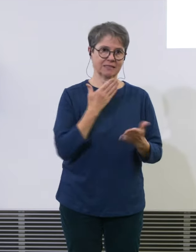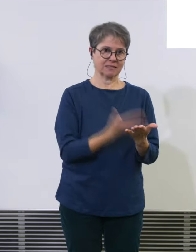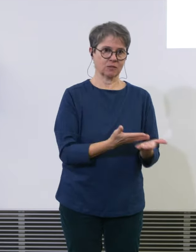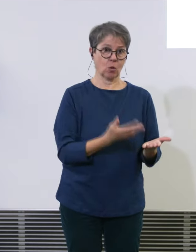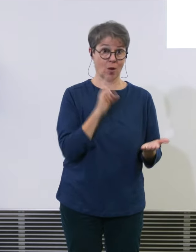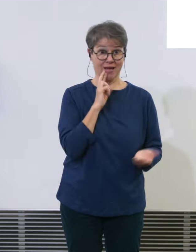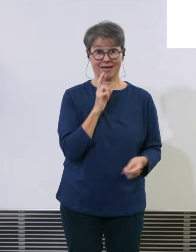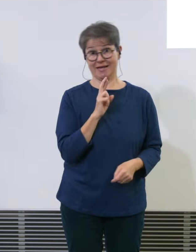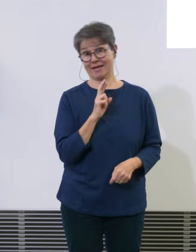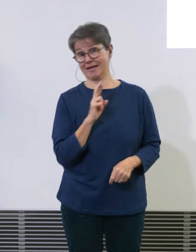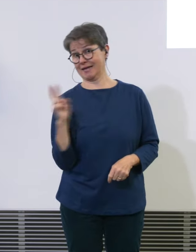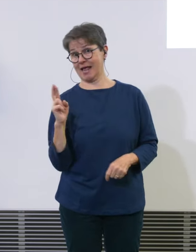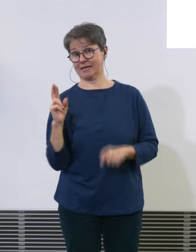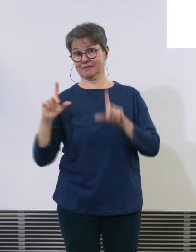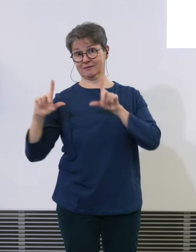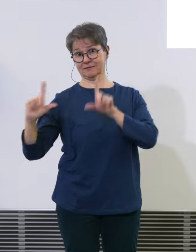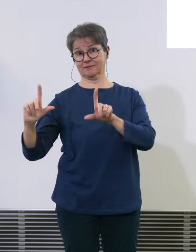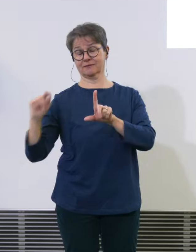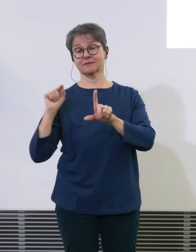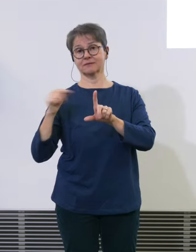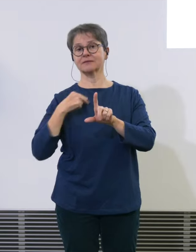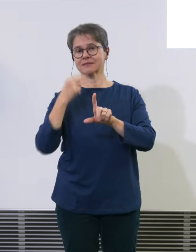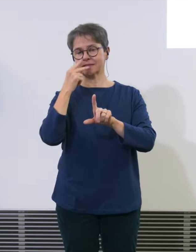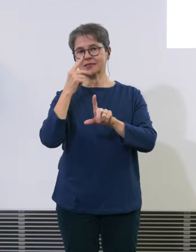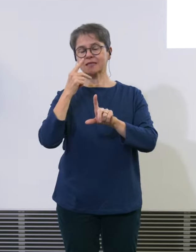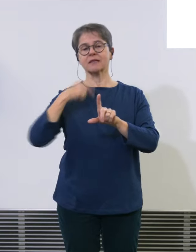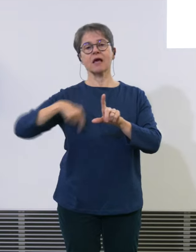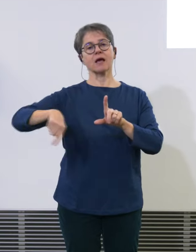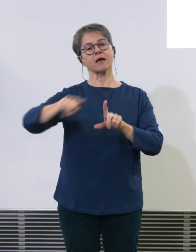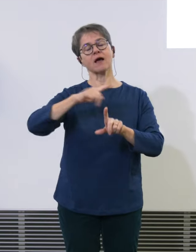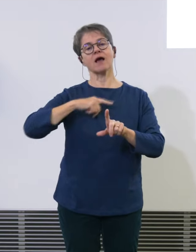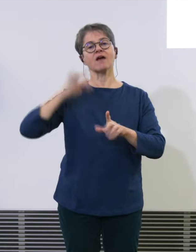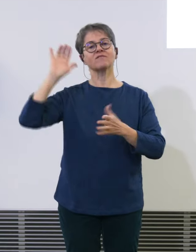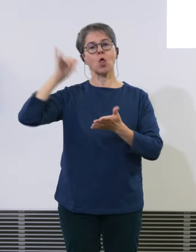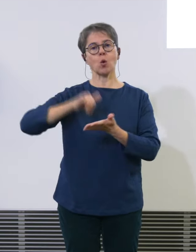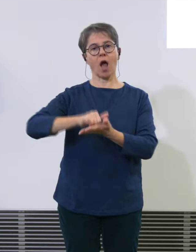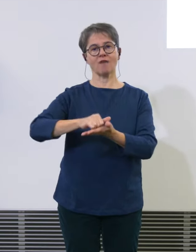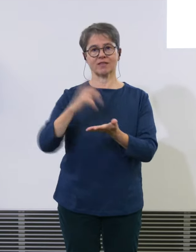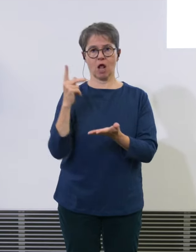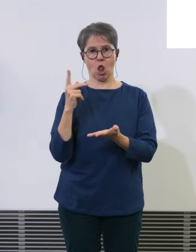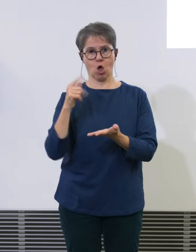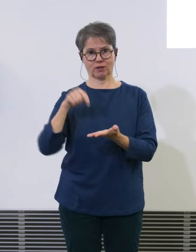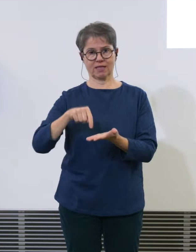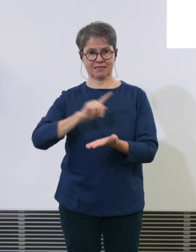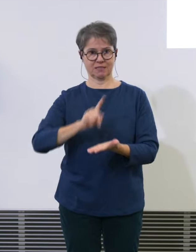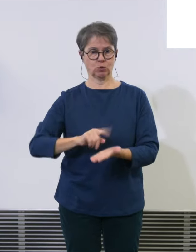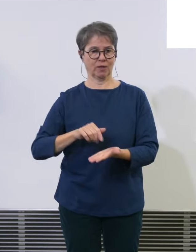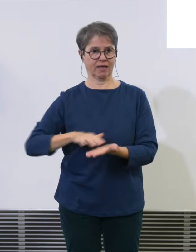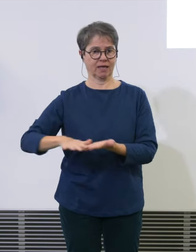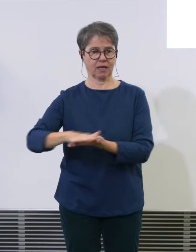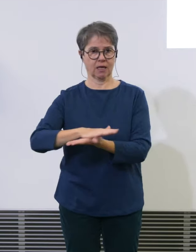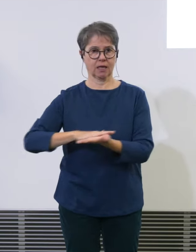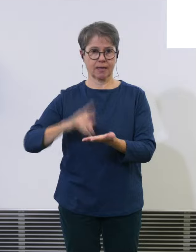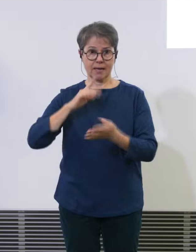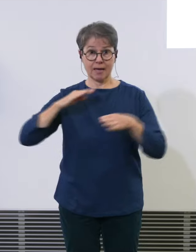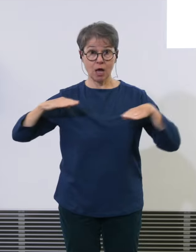das aber am Flughafen Kloten ist. Und da haben wir Pisten, die sich kreizen. Und diese Pisten sind